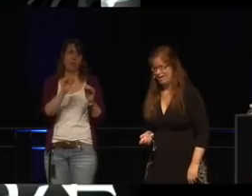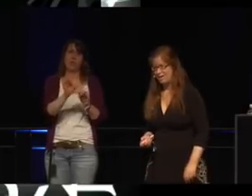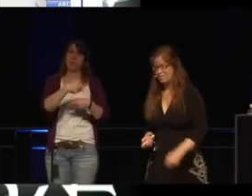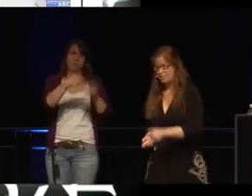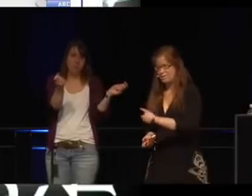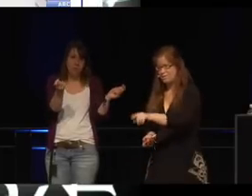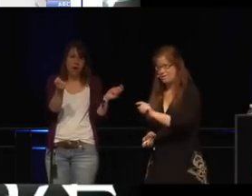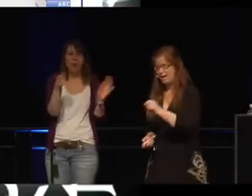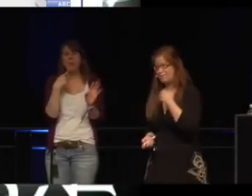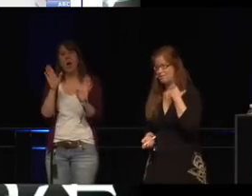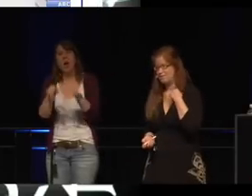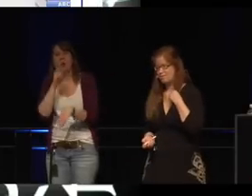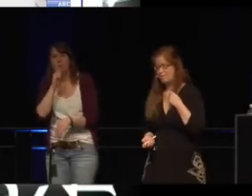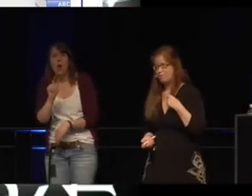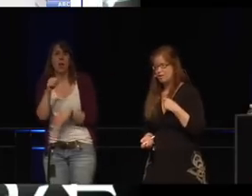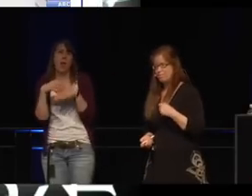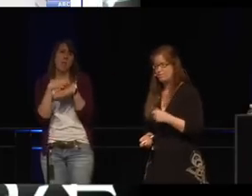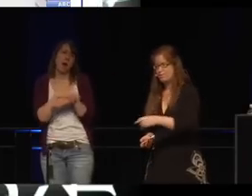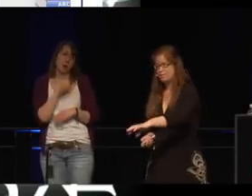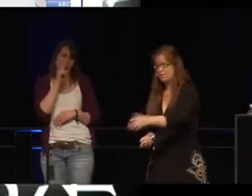haben und haben das einen kleinen Fehler genannt.